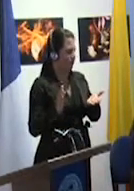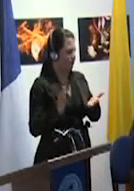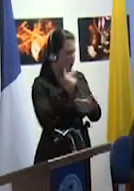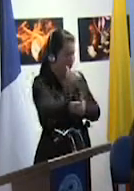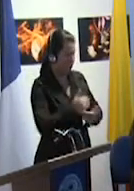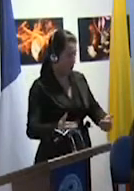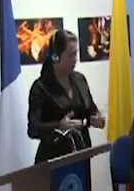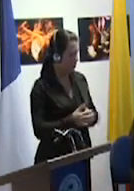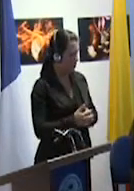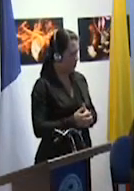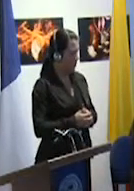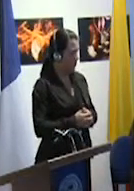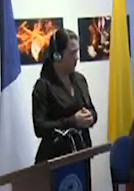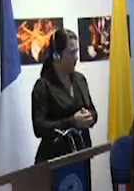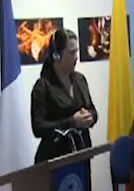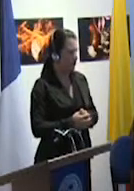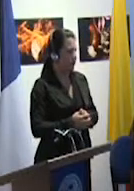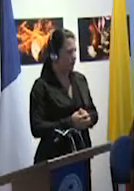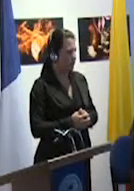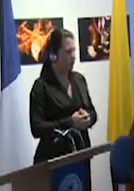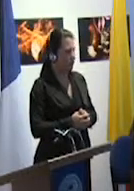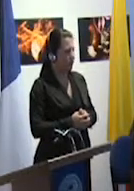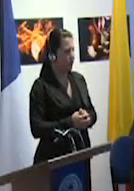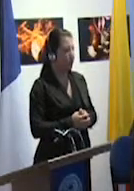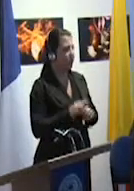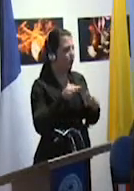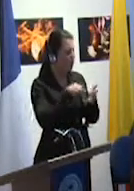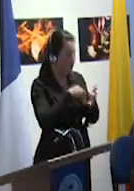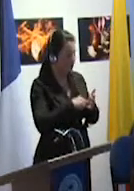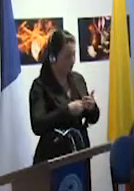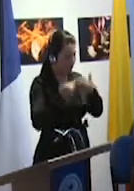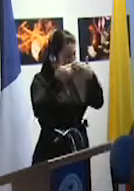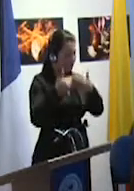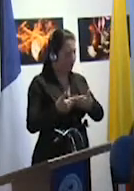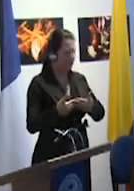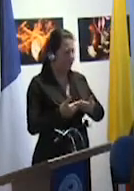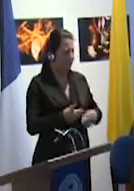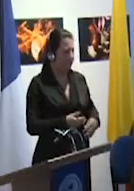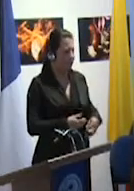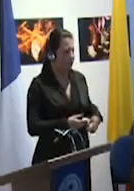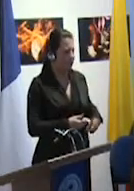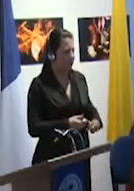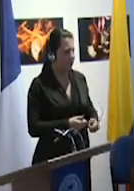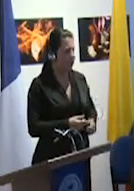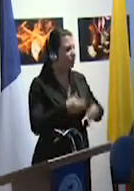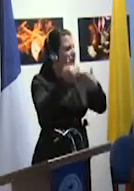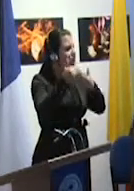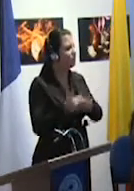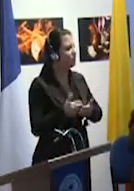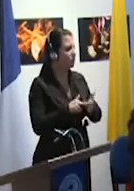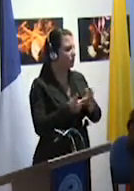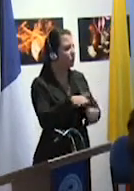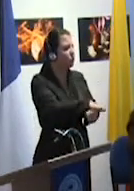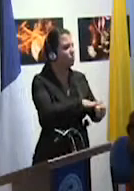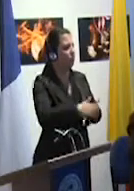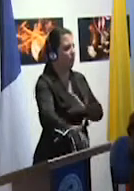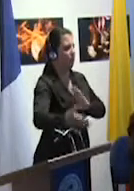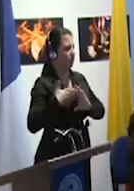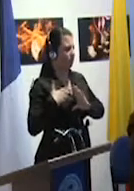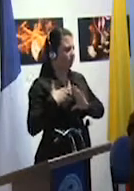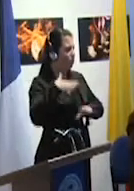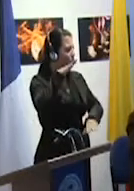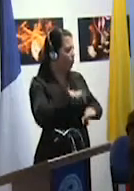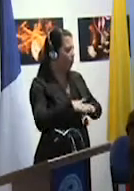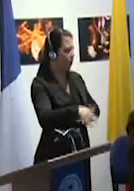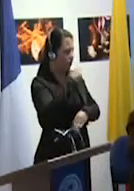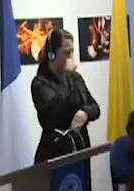Y, por lo tanto, la discapacidad se reduce, por lo tanto, a una situación personal. Es decir, es el niño el que se